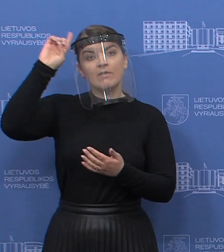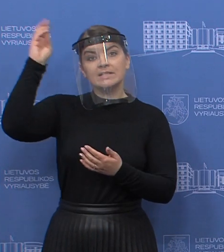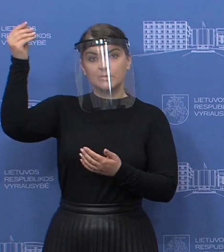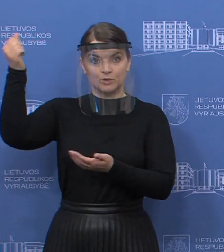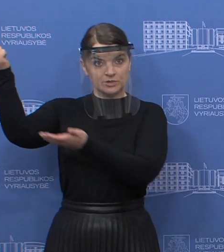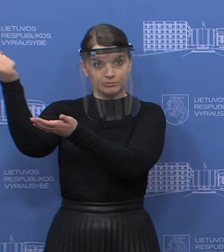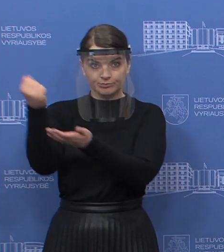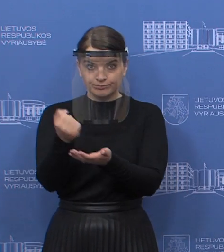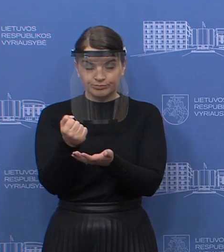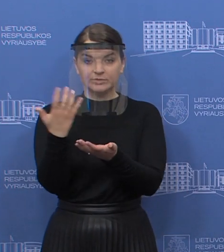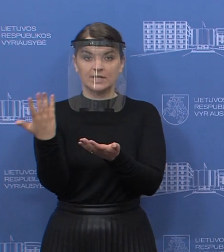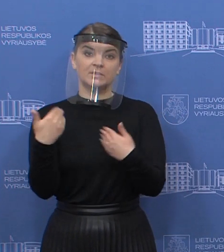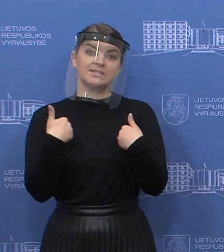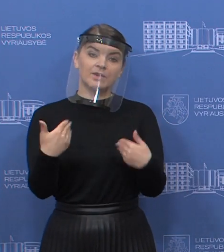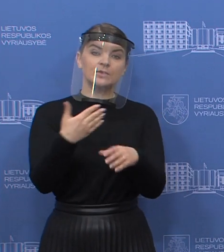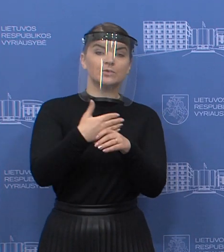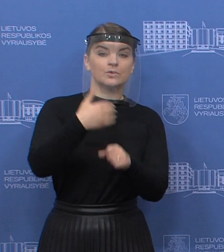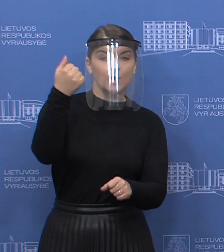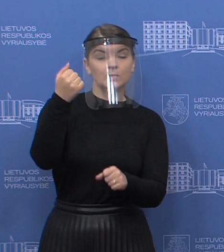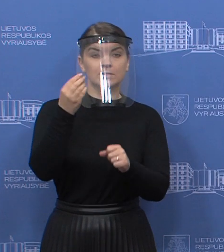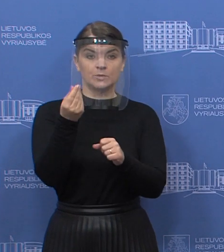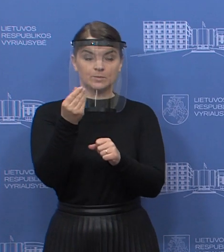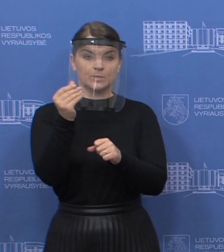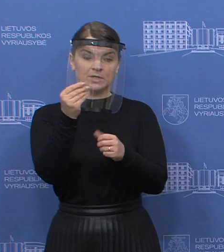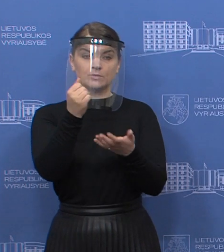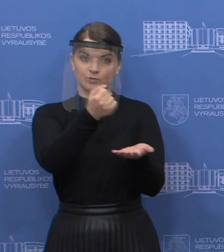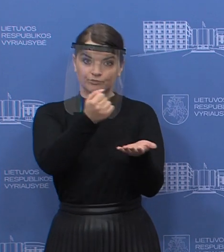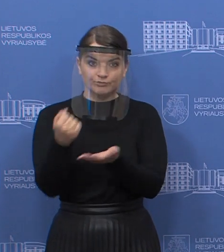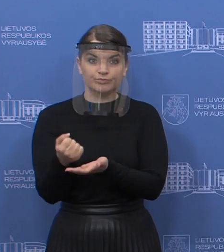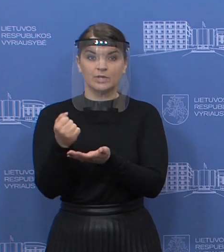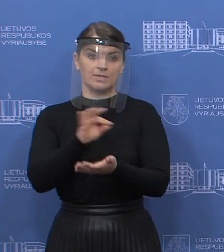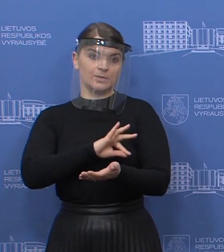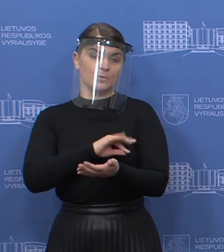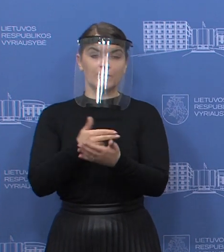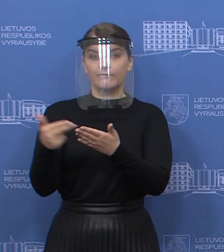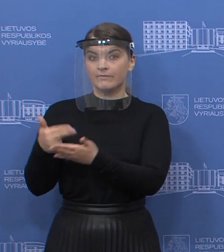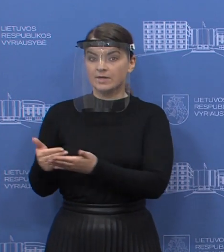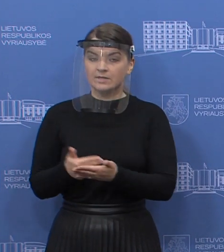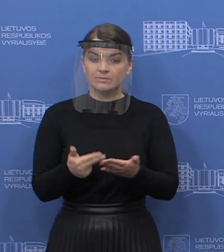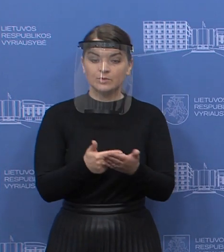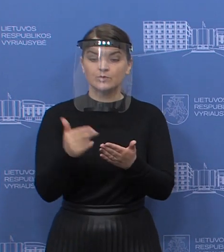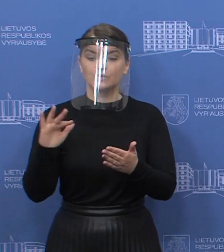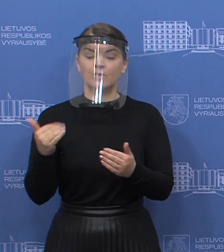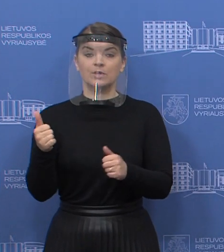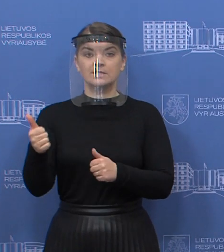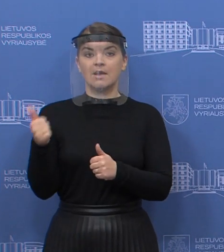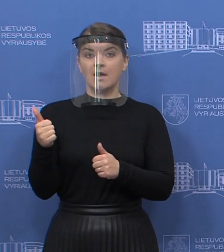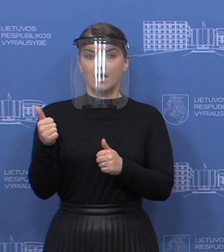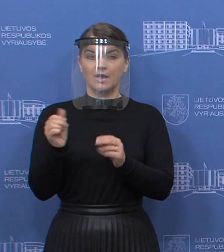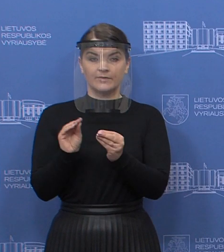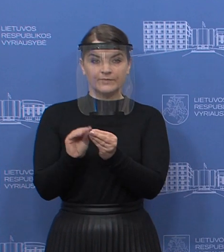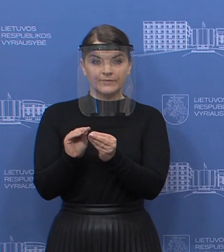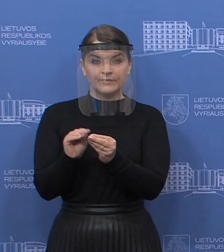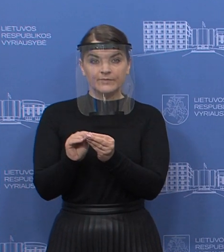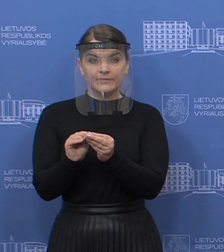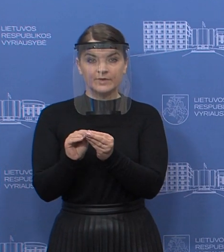biudžeto arba privalomas veikatos draudimo fondo išlaikomas įstaigas, nepriklausomai nusavyko formos, kad būtų išlaikomis tam tikras rezervas